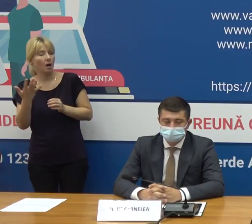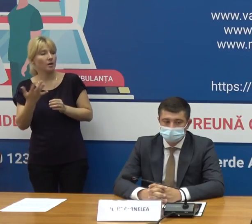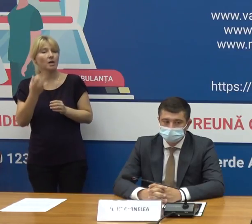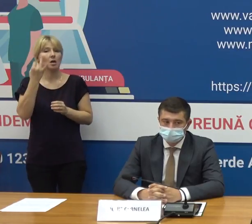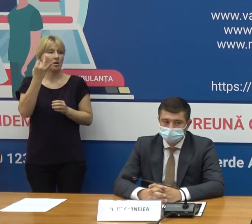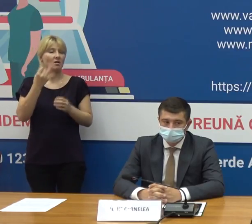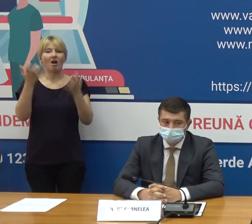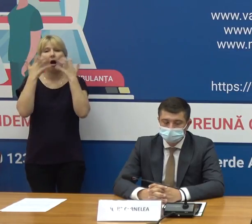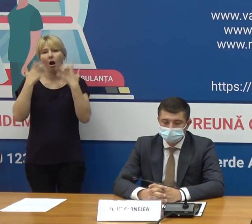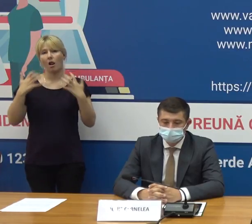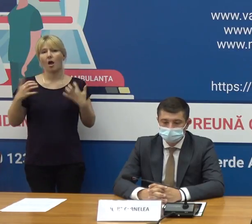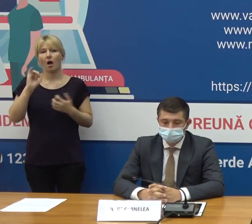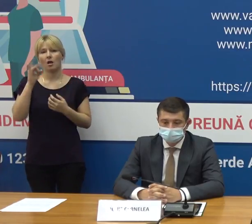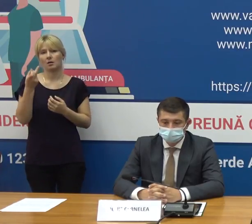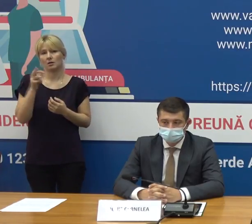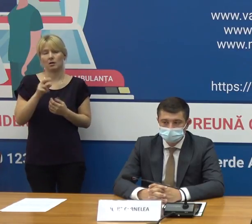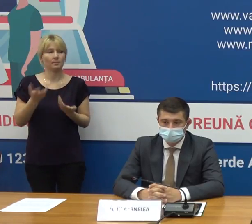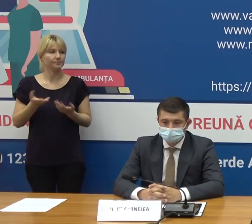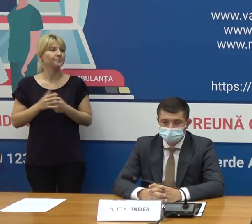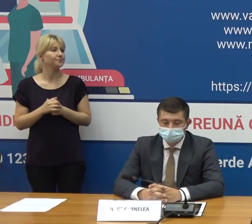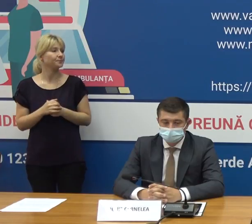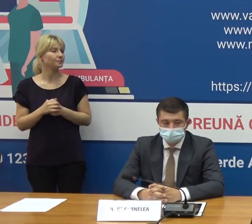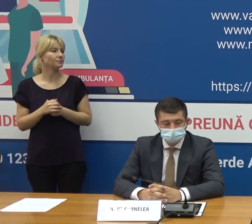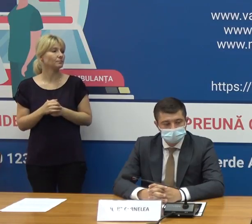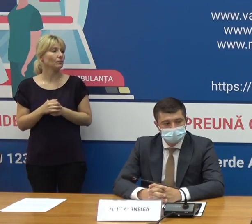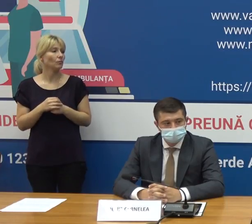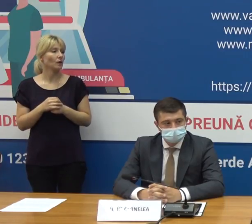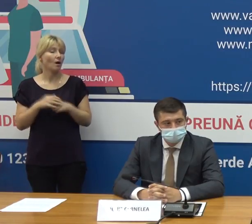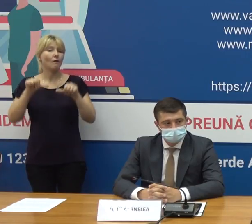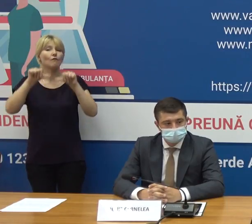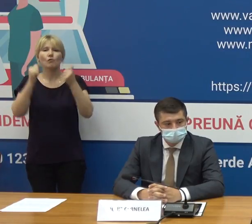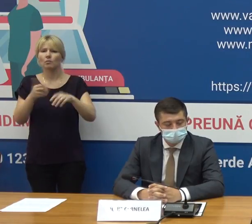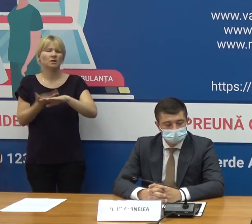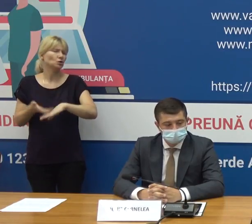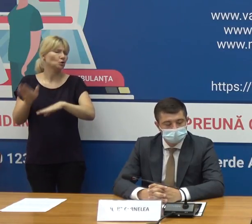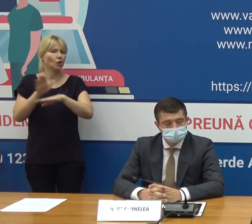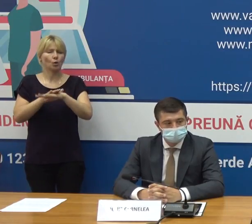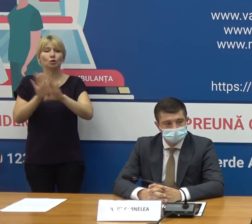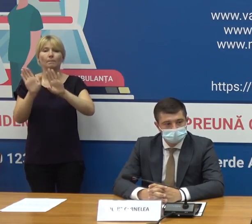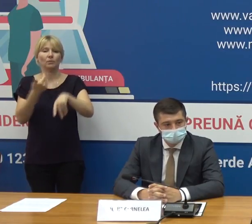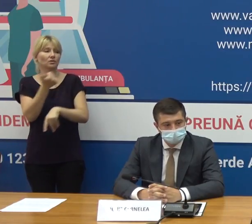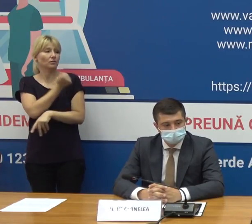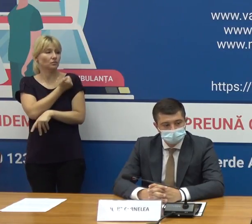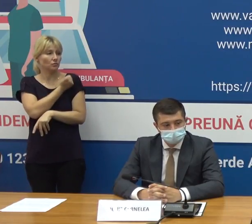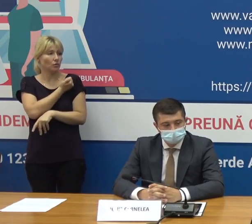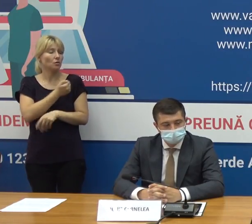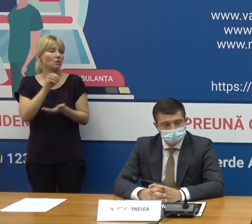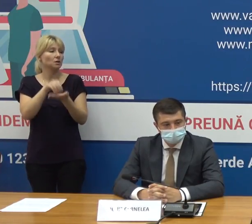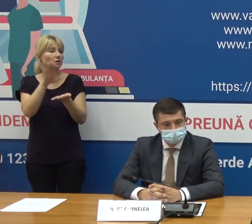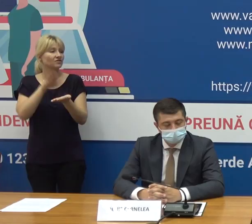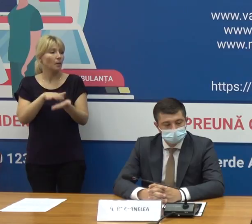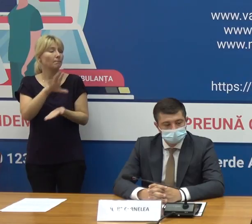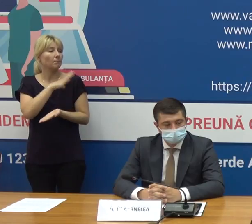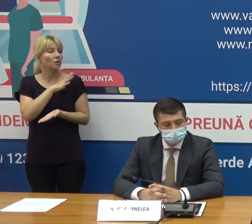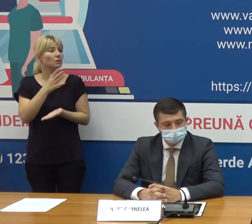reacție alergică în deci forme severe după administrarea vaccinurilor anti-COVID-19